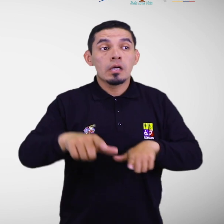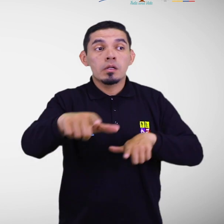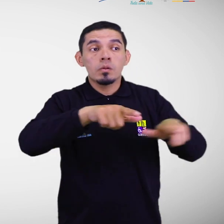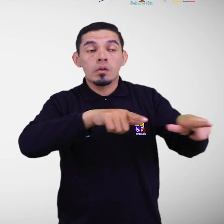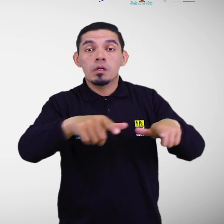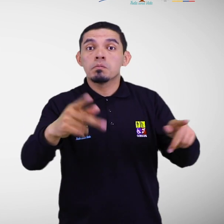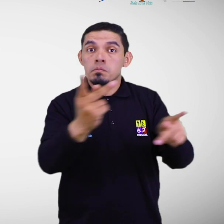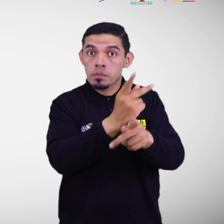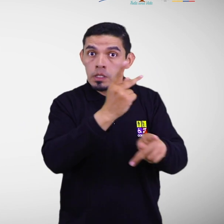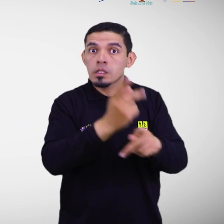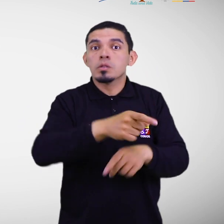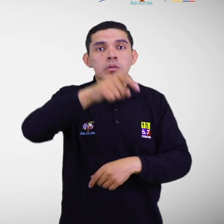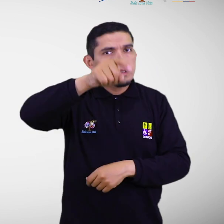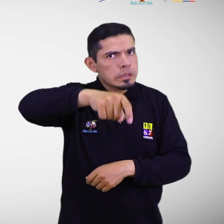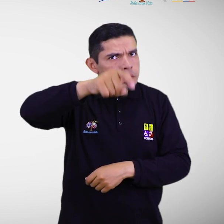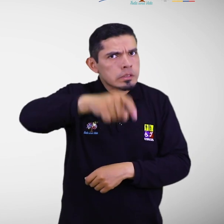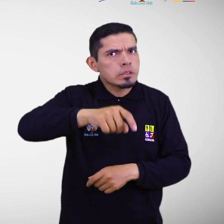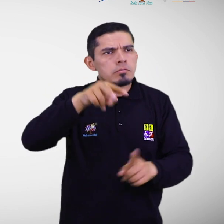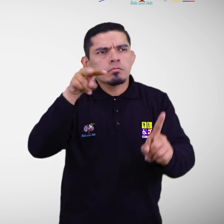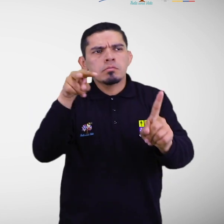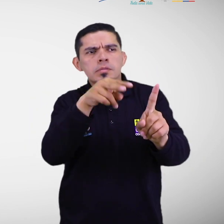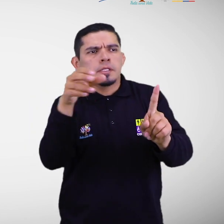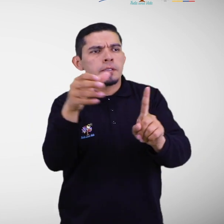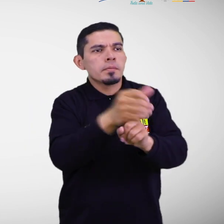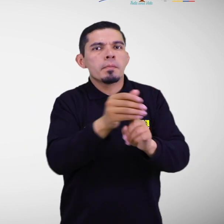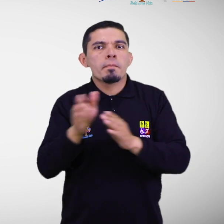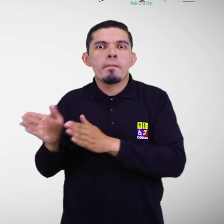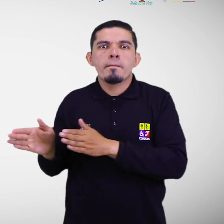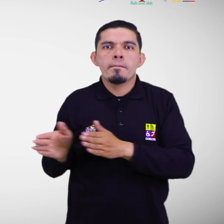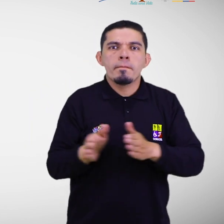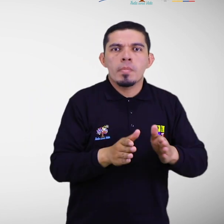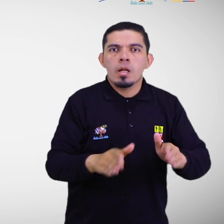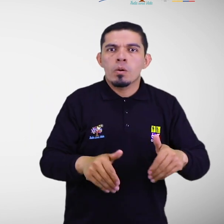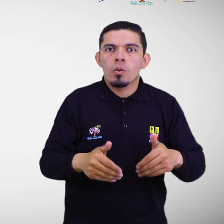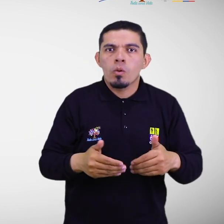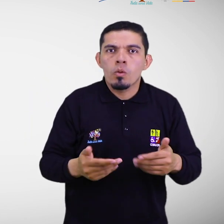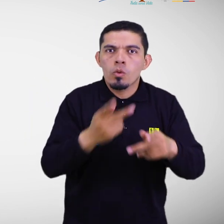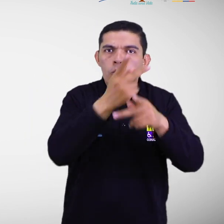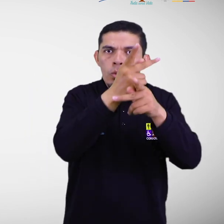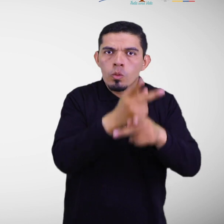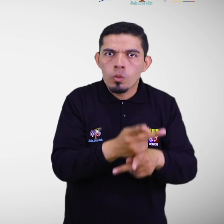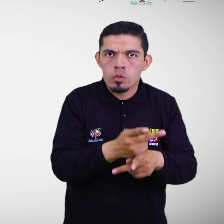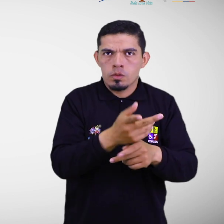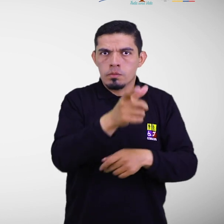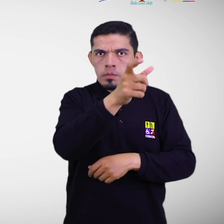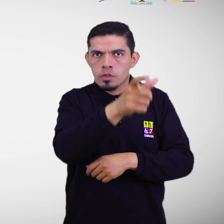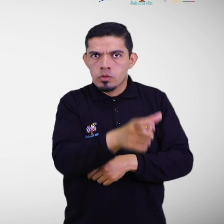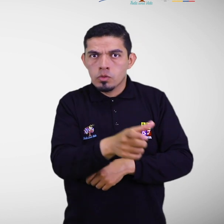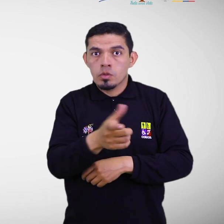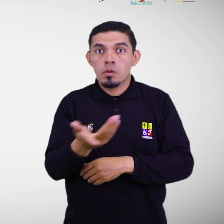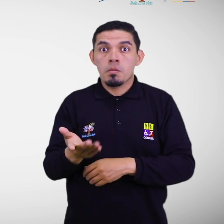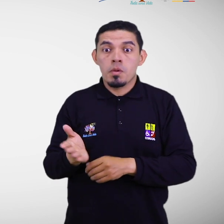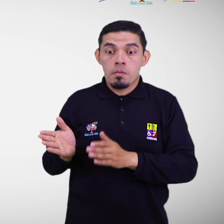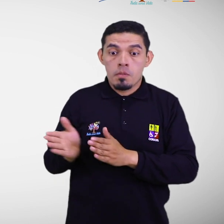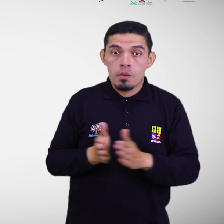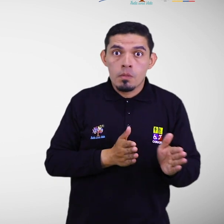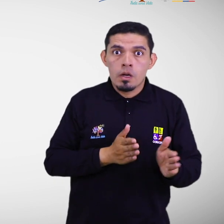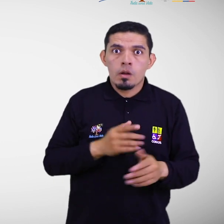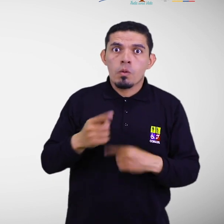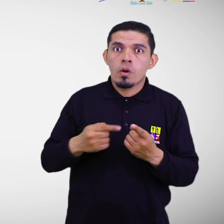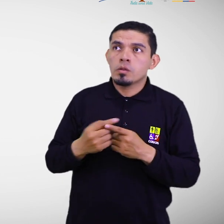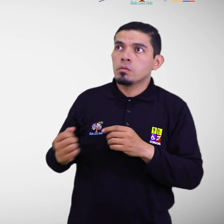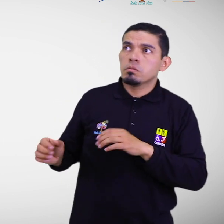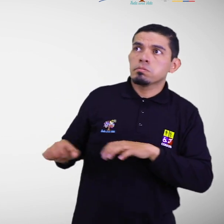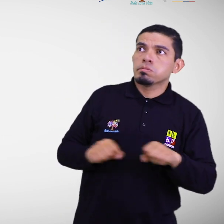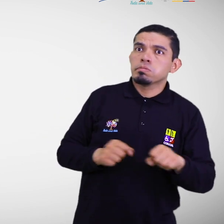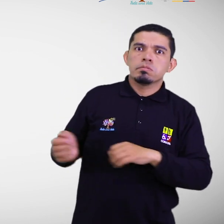es un requerimiento fundamental para la planificación de medidas de reducción de riesgos, de preparación ante desastres, de